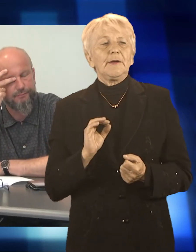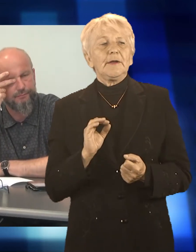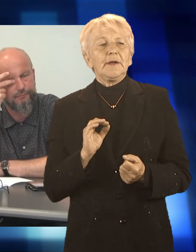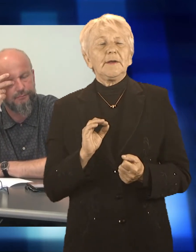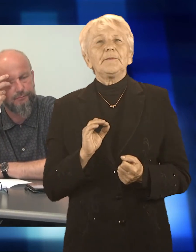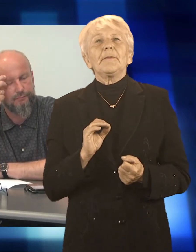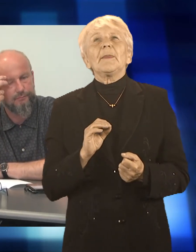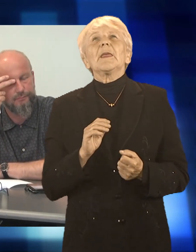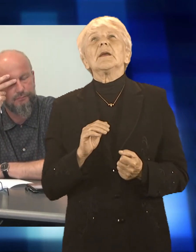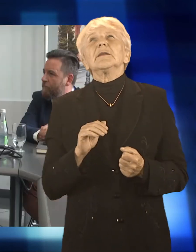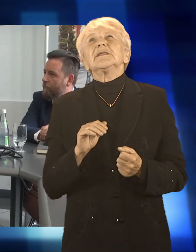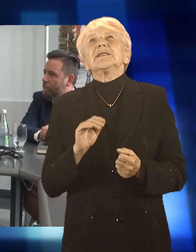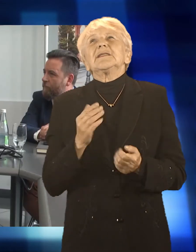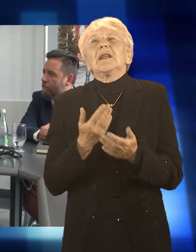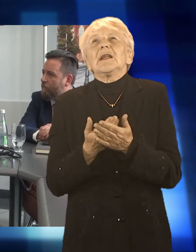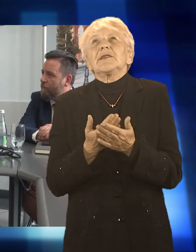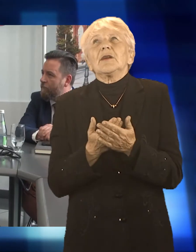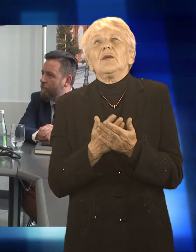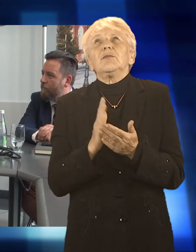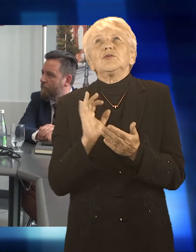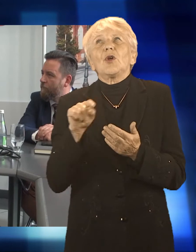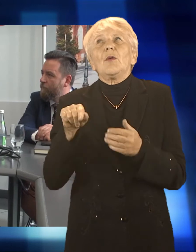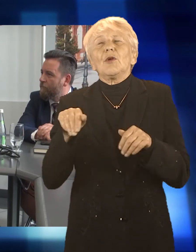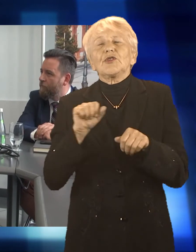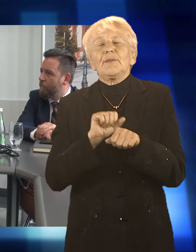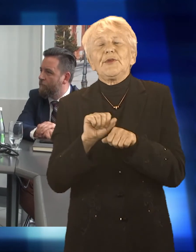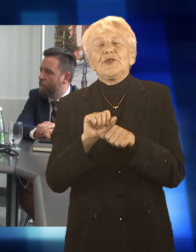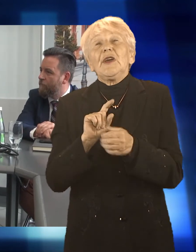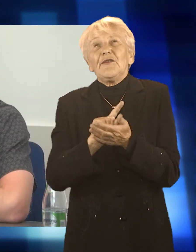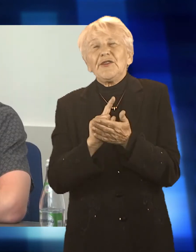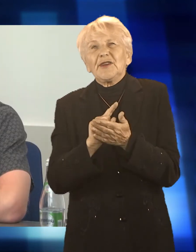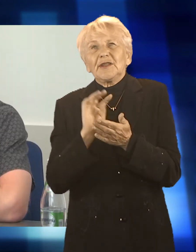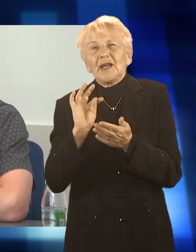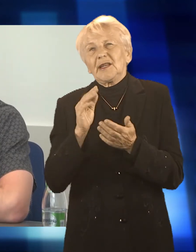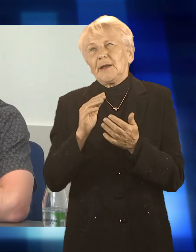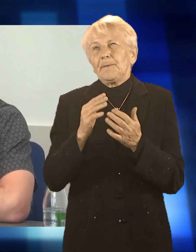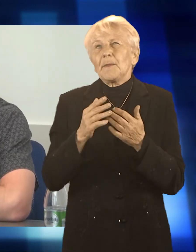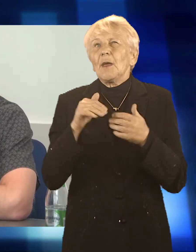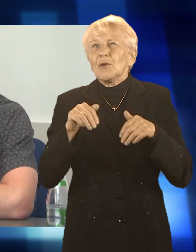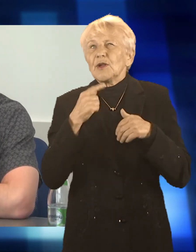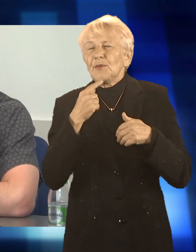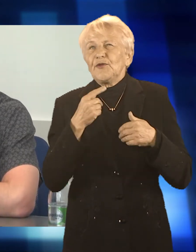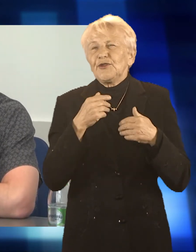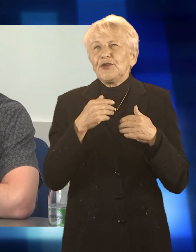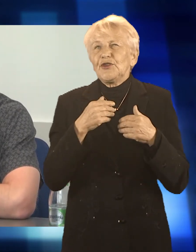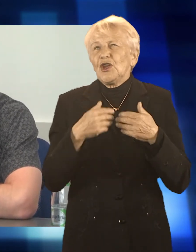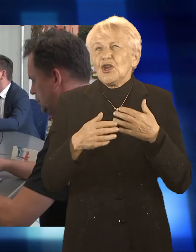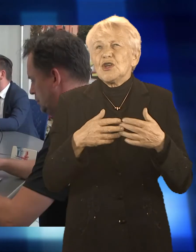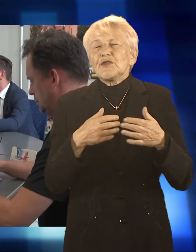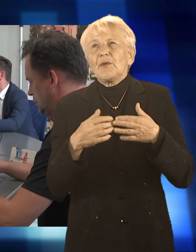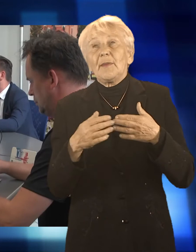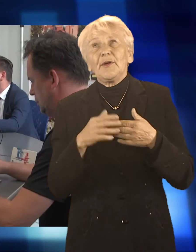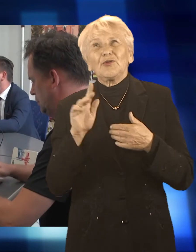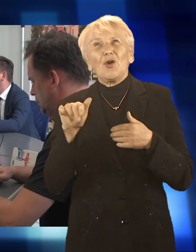współpracy mogła ulec pogorszeniu wskutek braku osobistych spotkań wynikających z pandemicznych ograniczeń i zapewnił, że drzwi do jego gabinetu od zawsze były